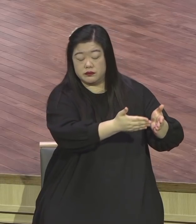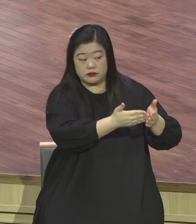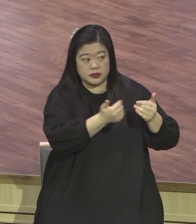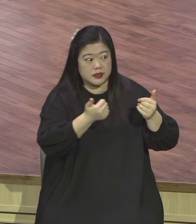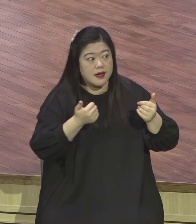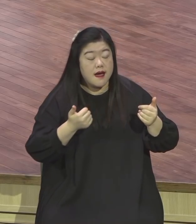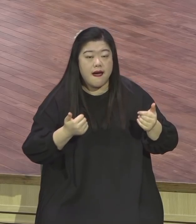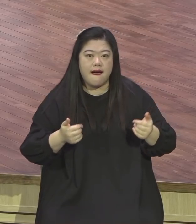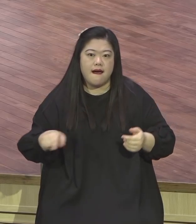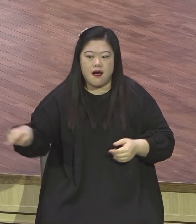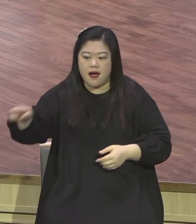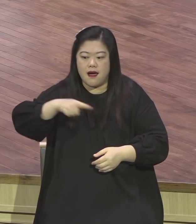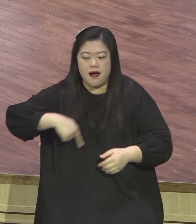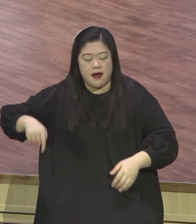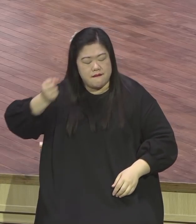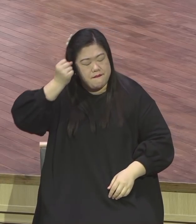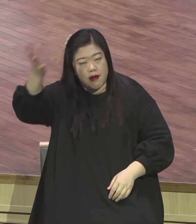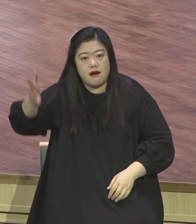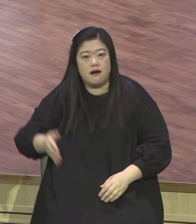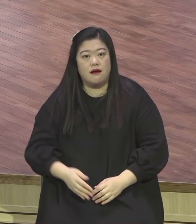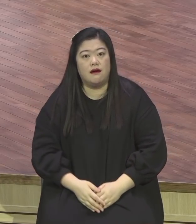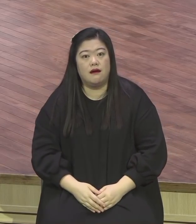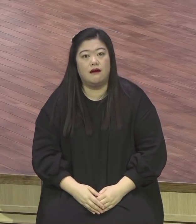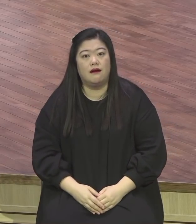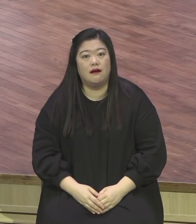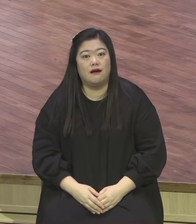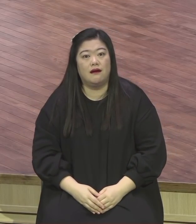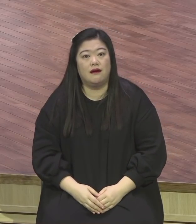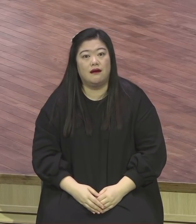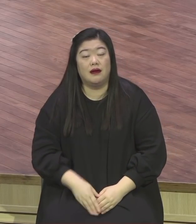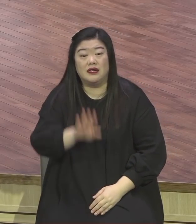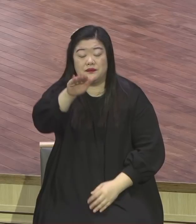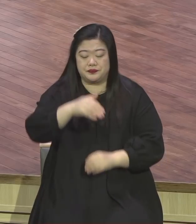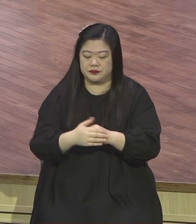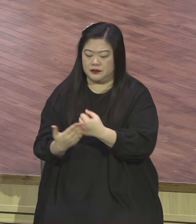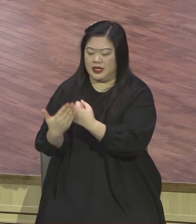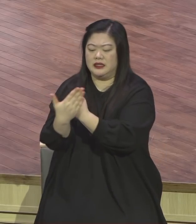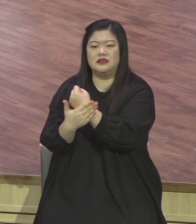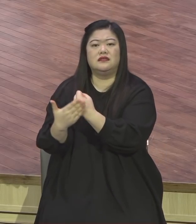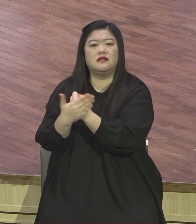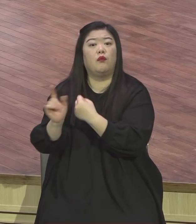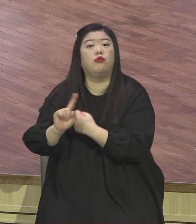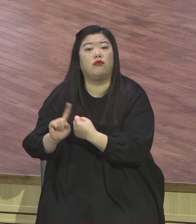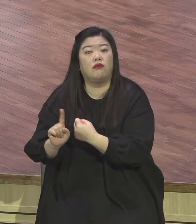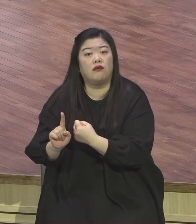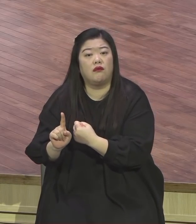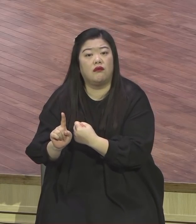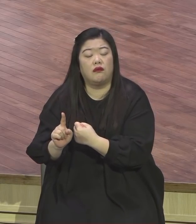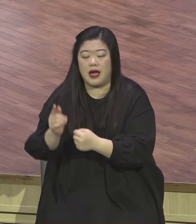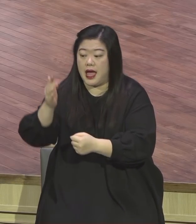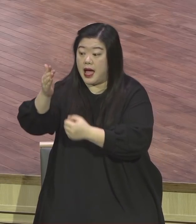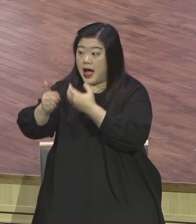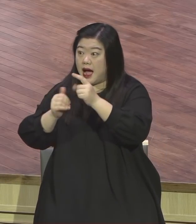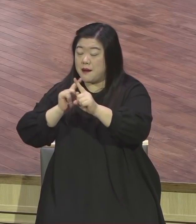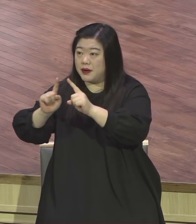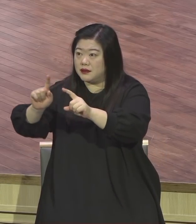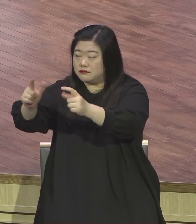은혜가 뭐요. 이 말씀이 깊이 뿌리지 내리지 못했어. 무리가 약해가지고. 문제